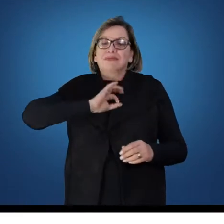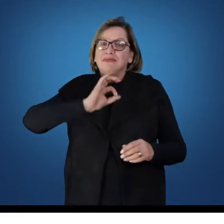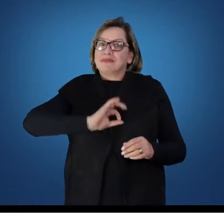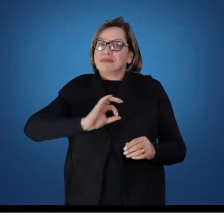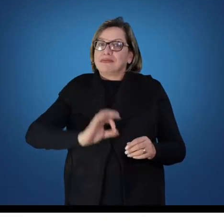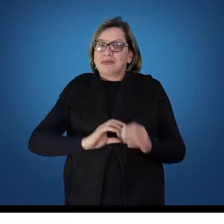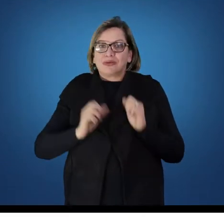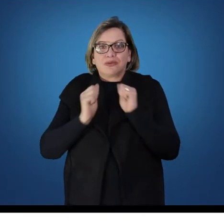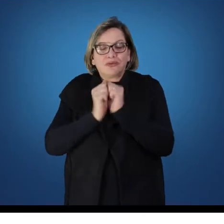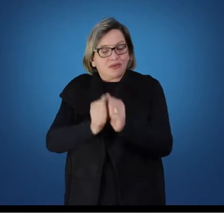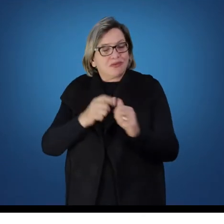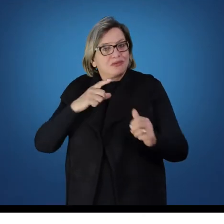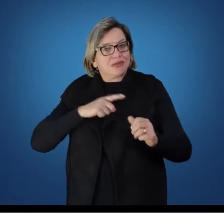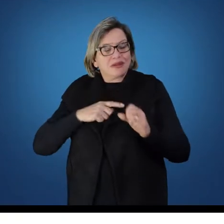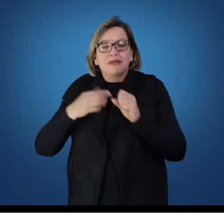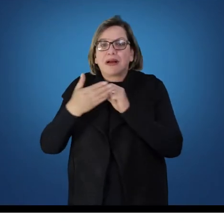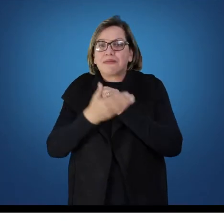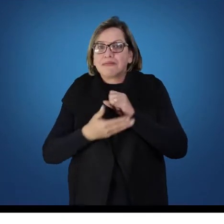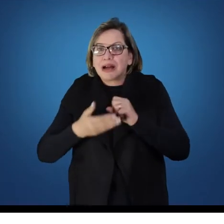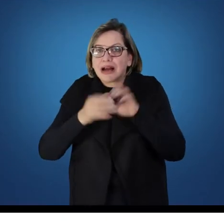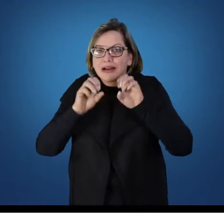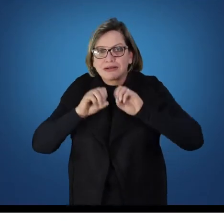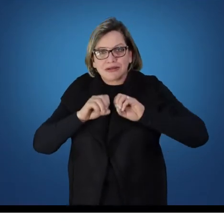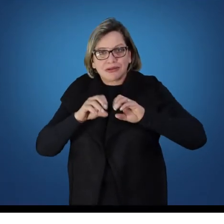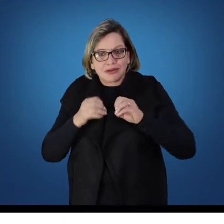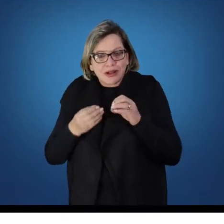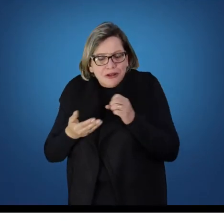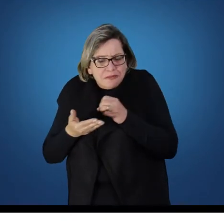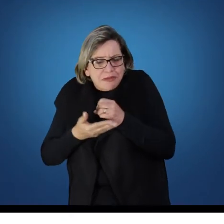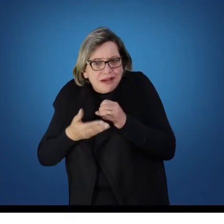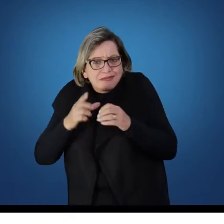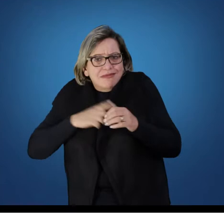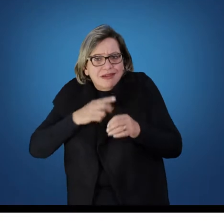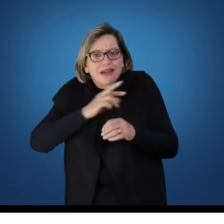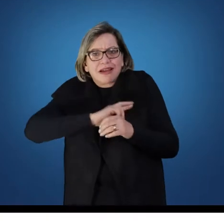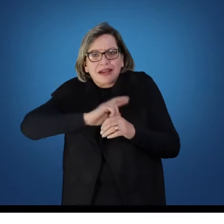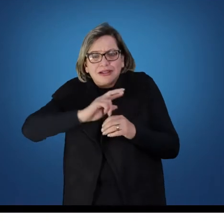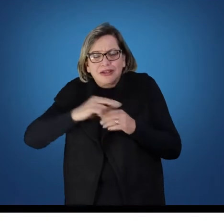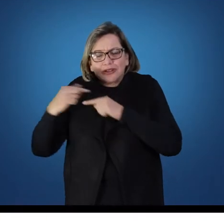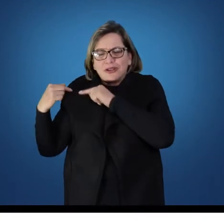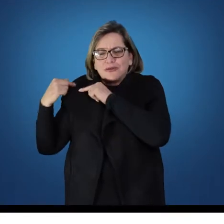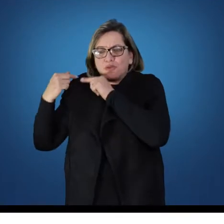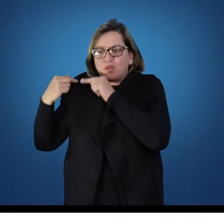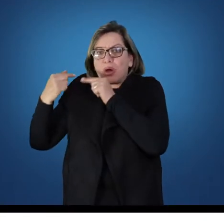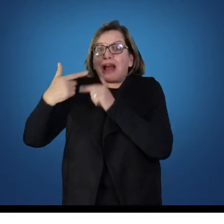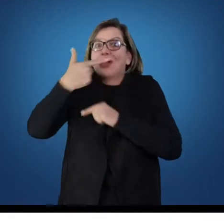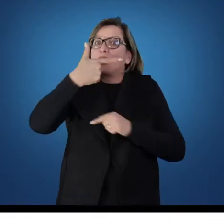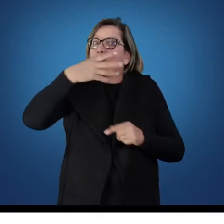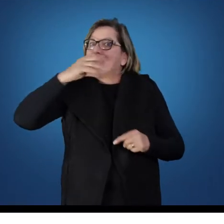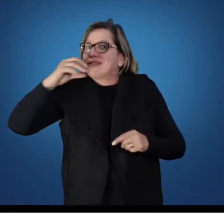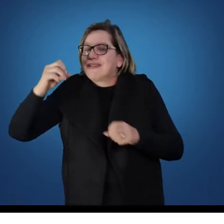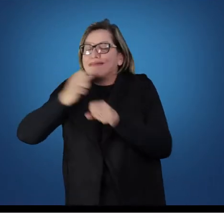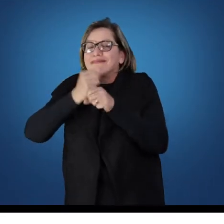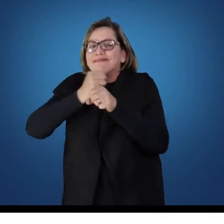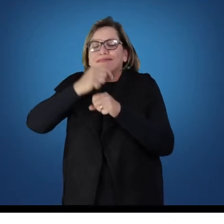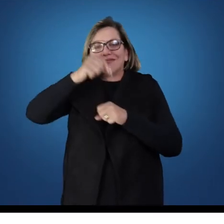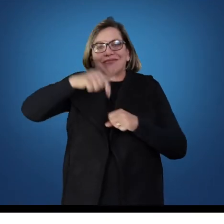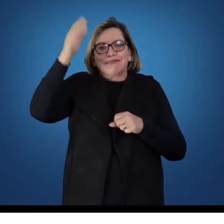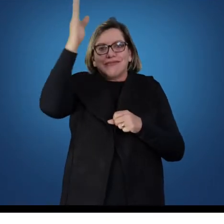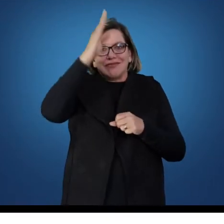que é um sistema baseado na forma religiosa e que vai perdurar durante 200 anos aqui nas terras brasileiras.